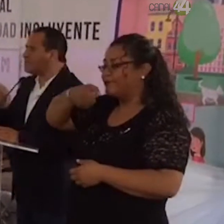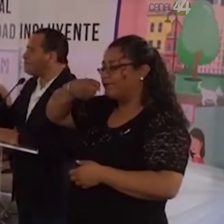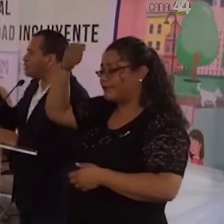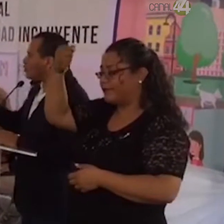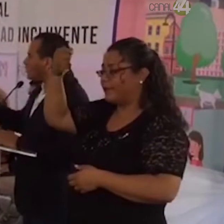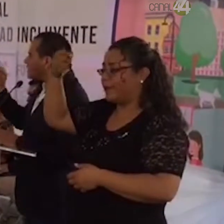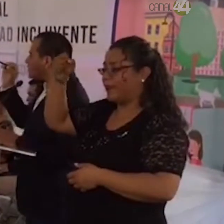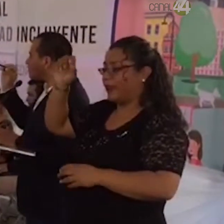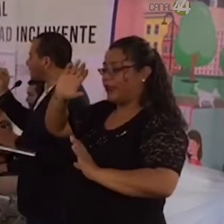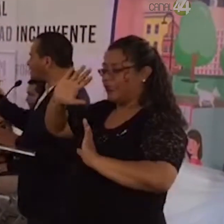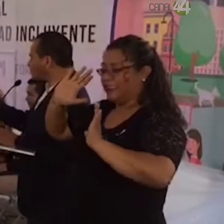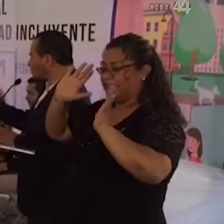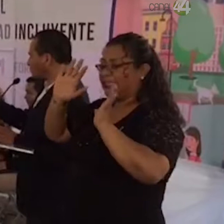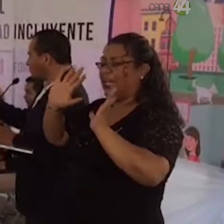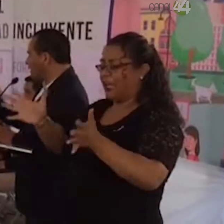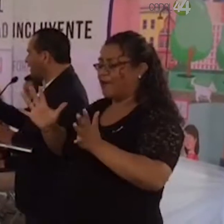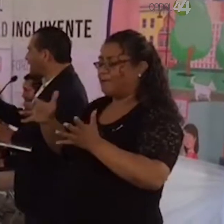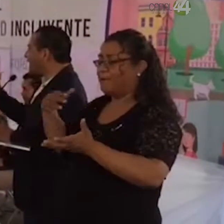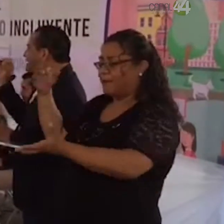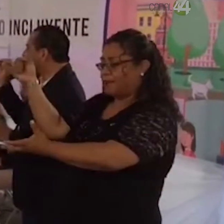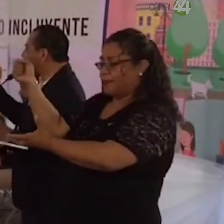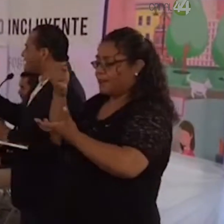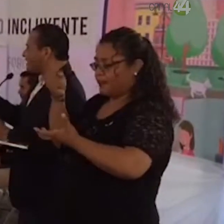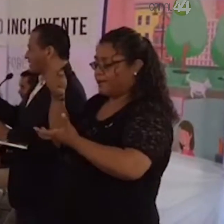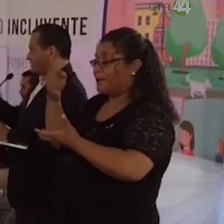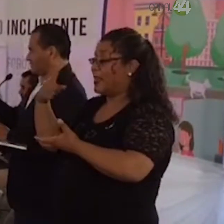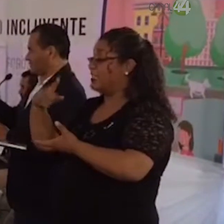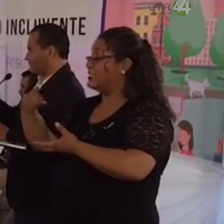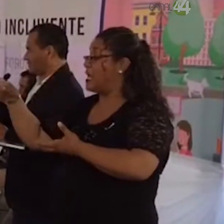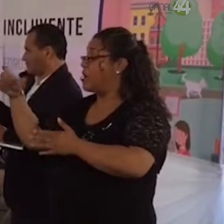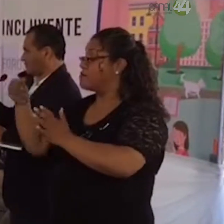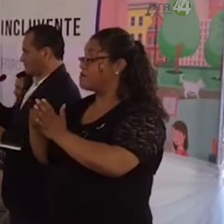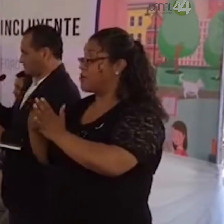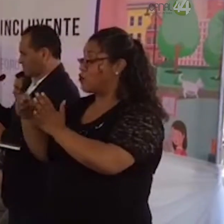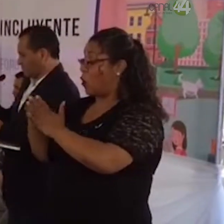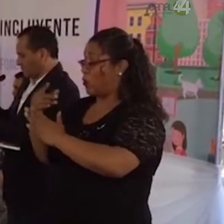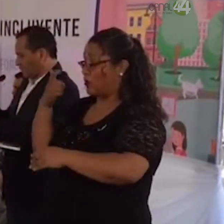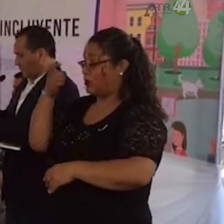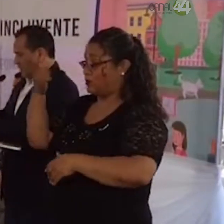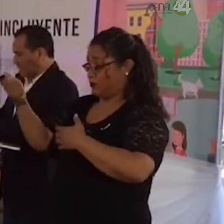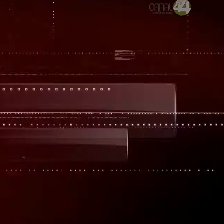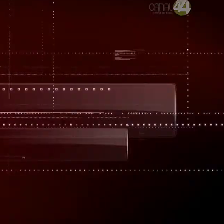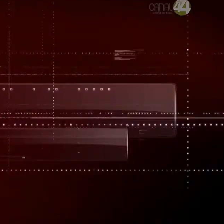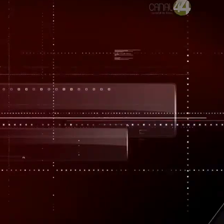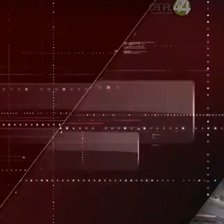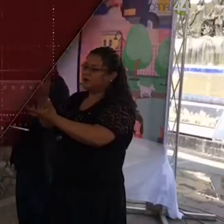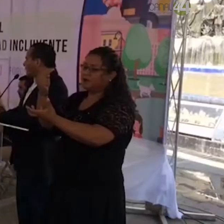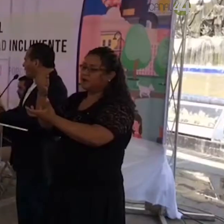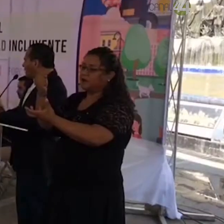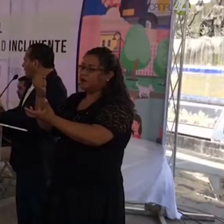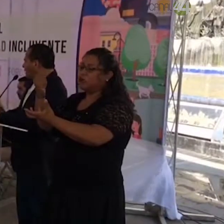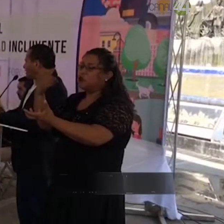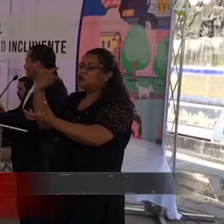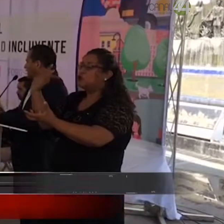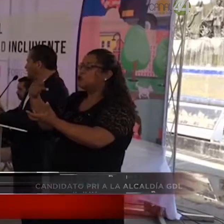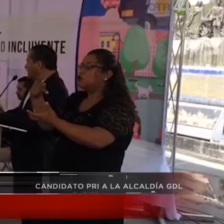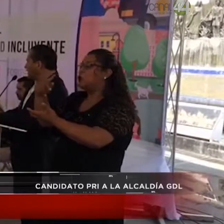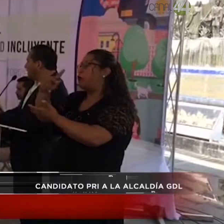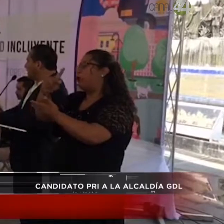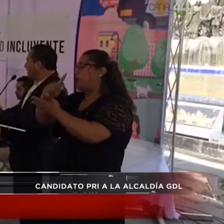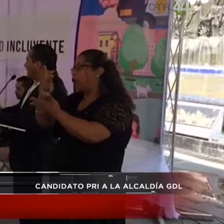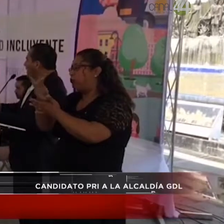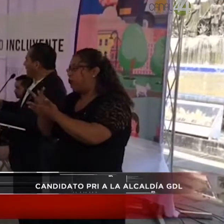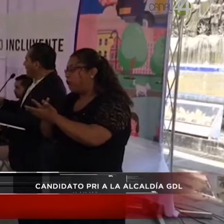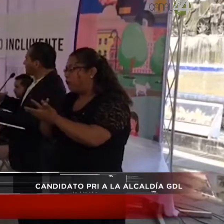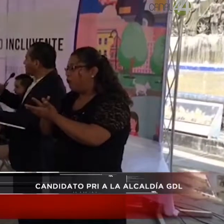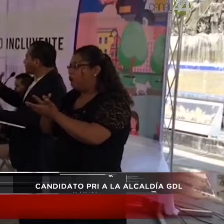públicos, así como a los ciudadanos, para lograr una cultura incluyente y respetuosa a este sector de la población. Un programa de